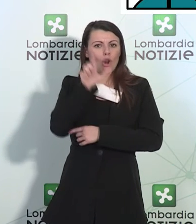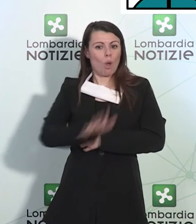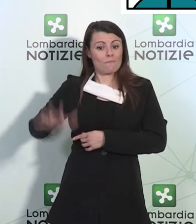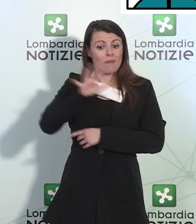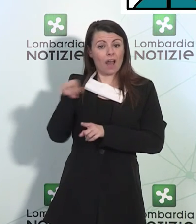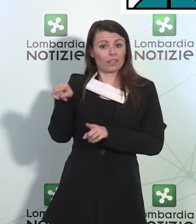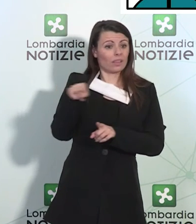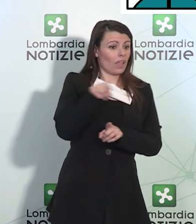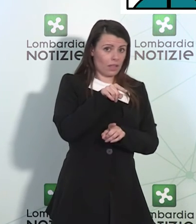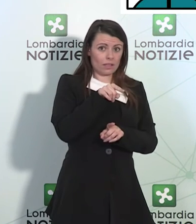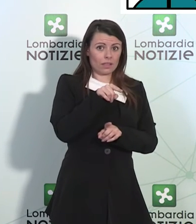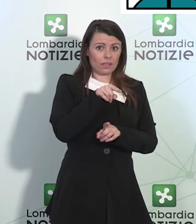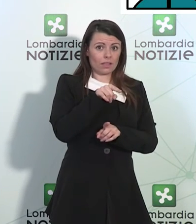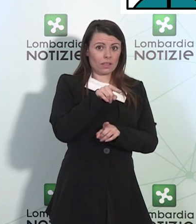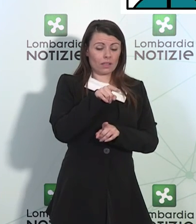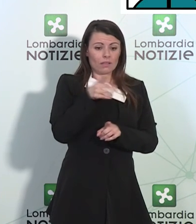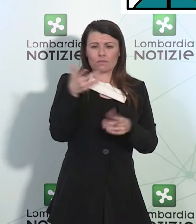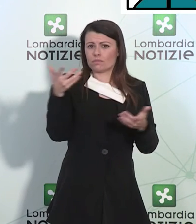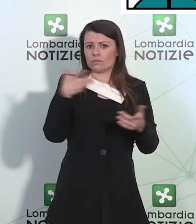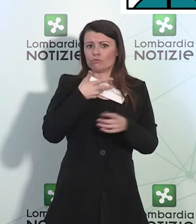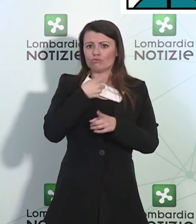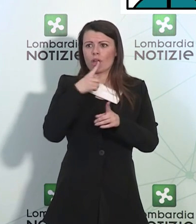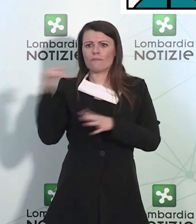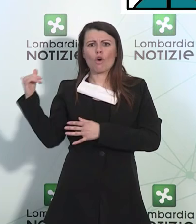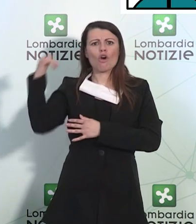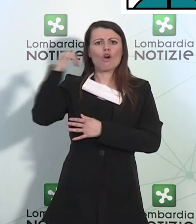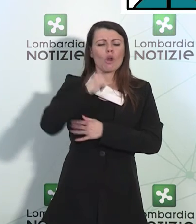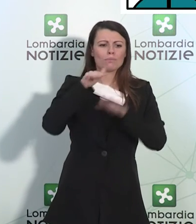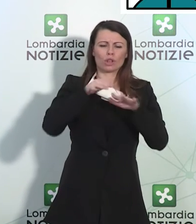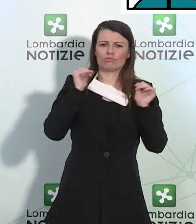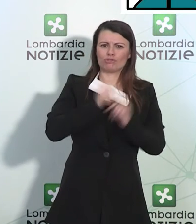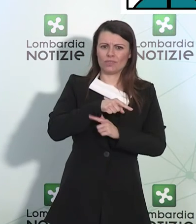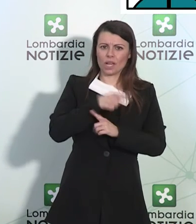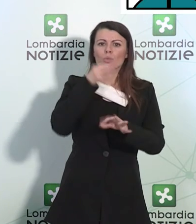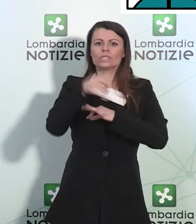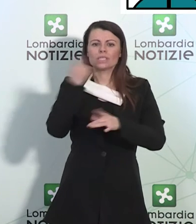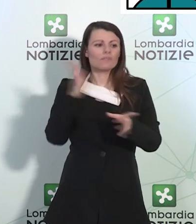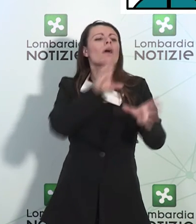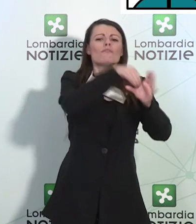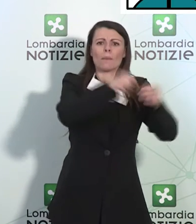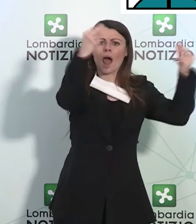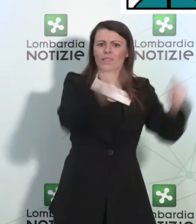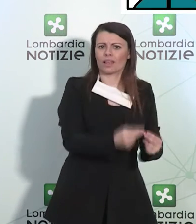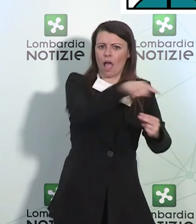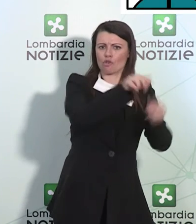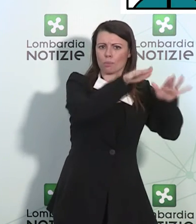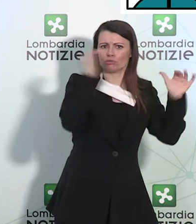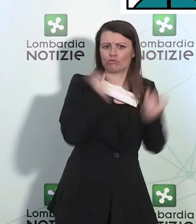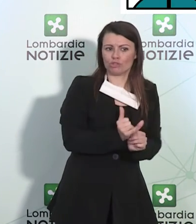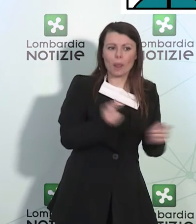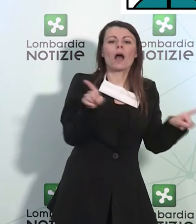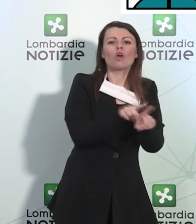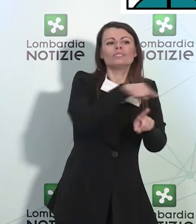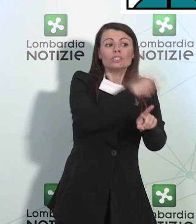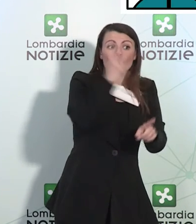comunque con voli della protezione e quindi vengono accreditati alla protezione, anche se ci sono donazioni. Comunque